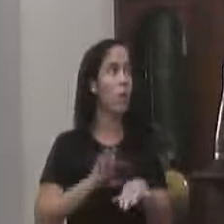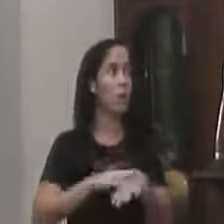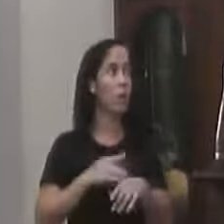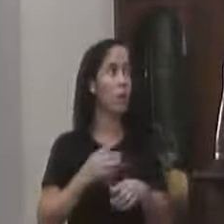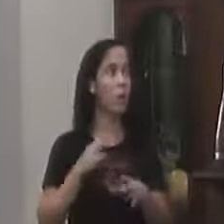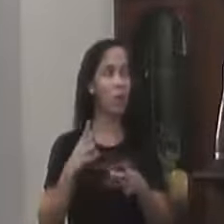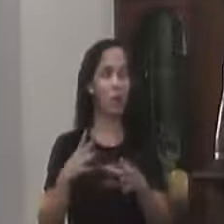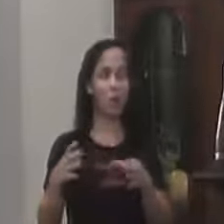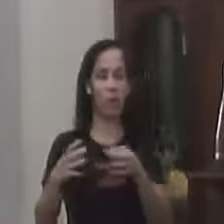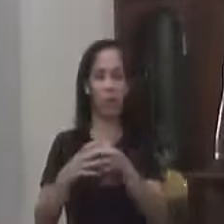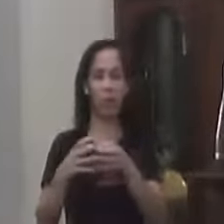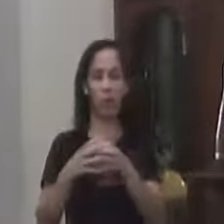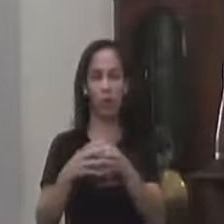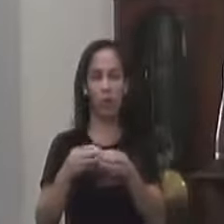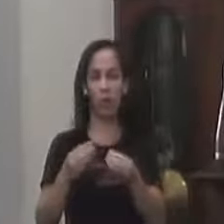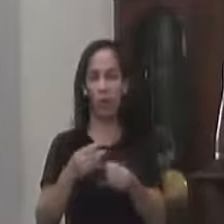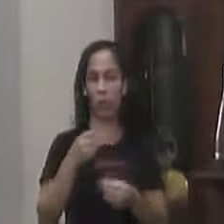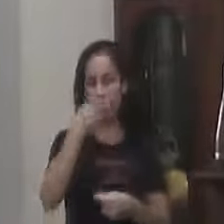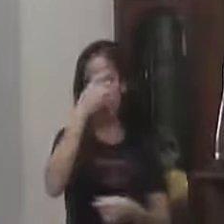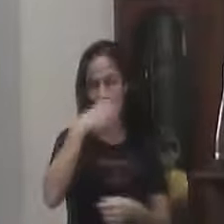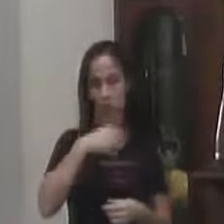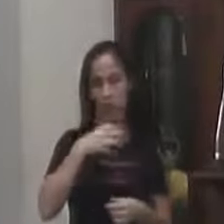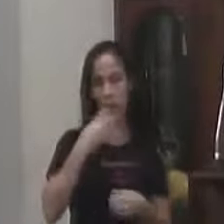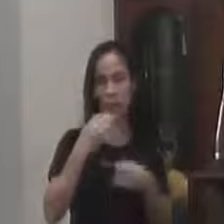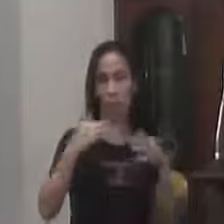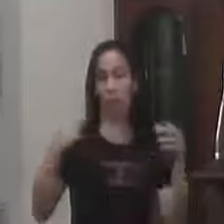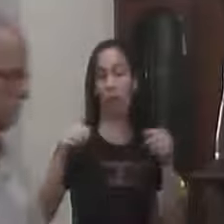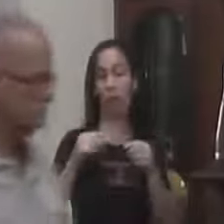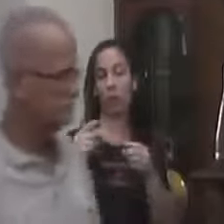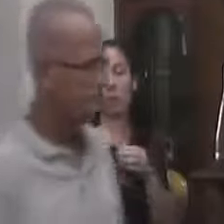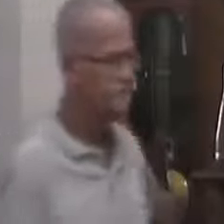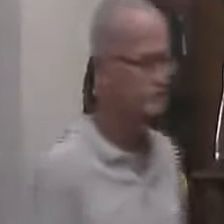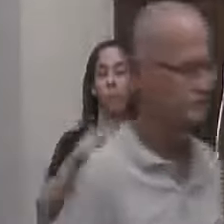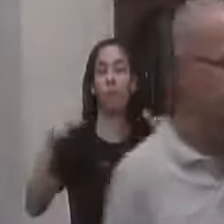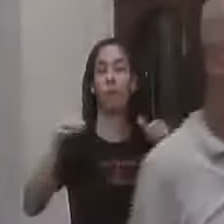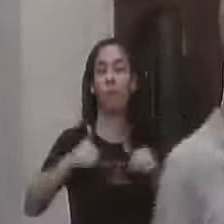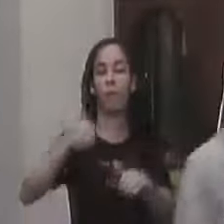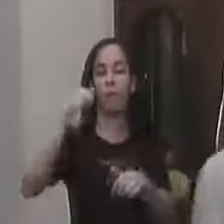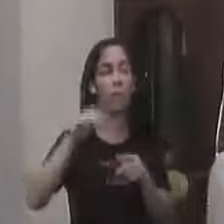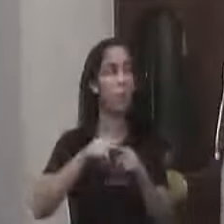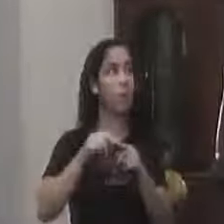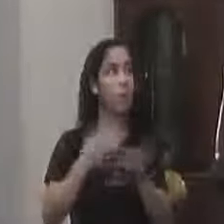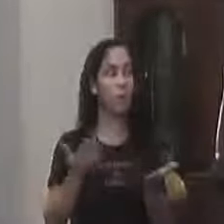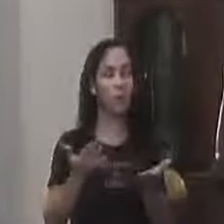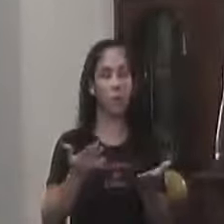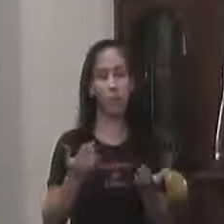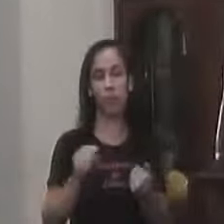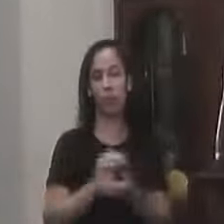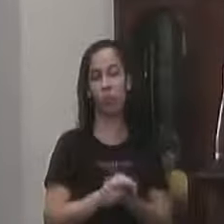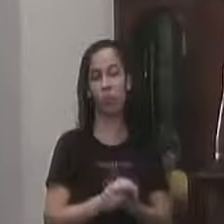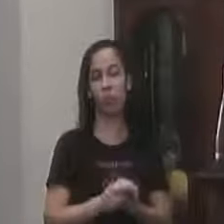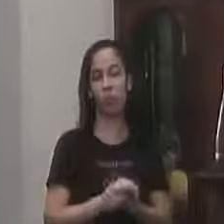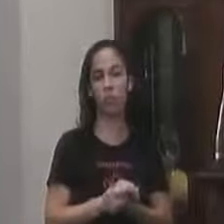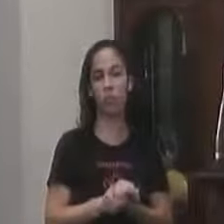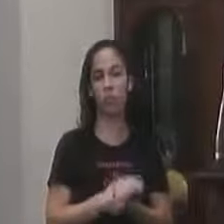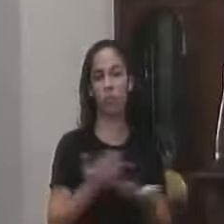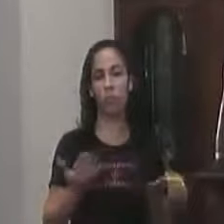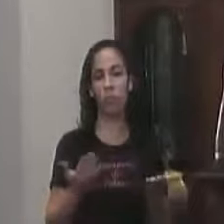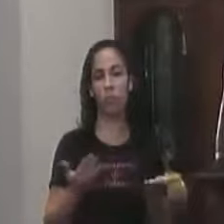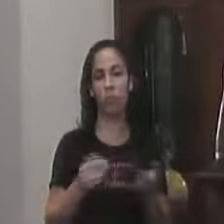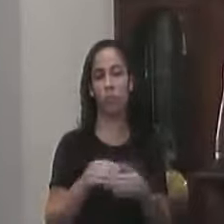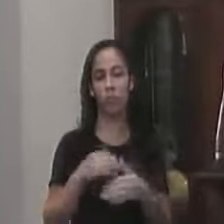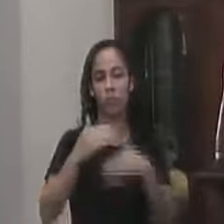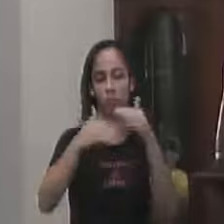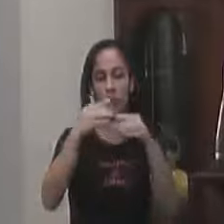ser Por uma conjuntura De situações Fora do nosso alcance Aqui Está certo? No mais A gente aí se